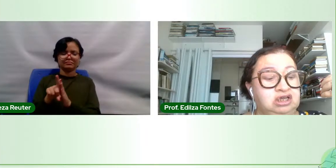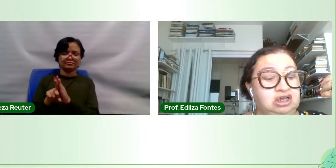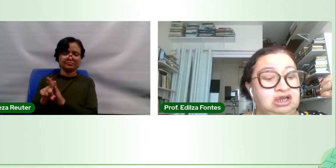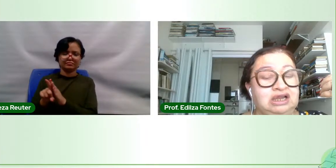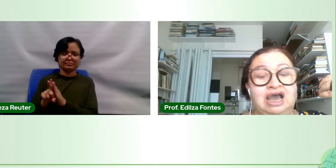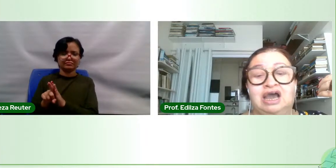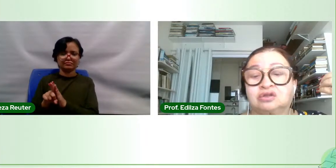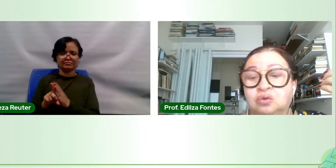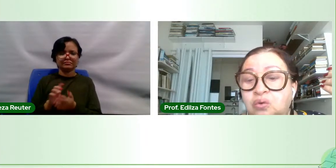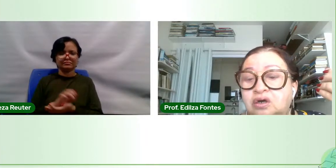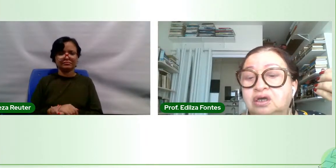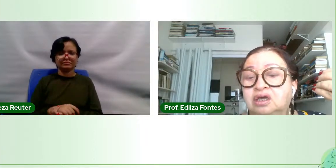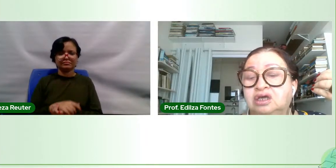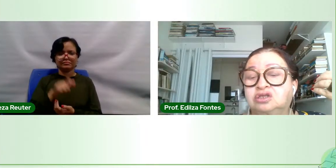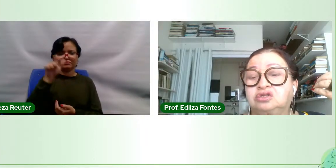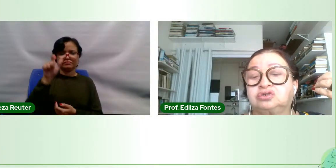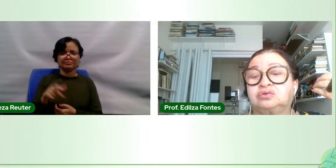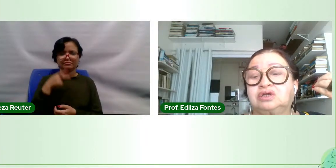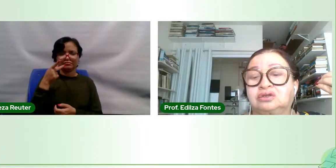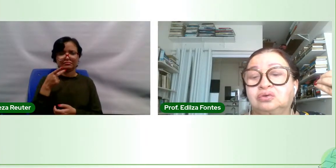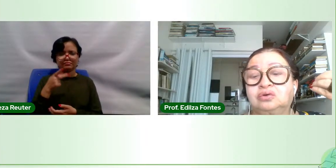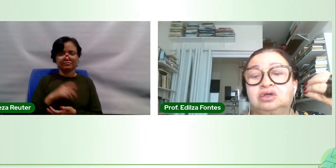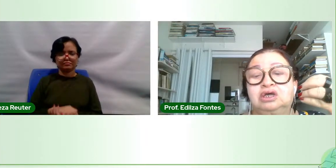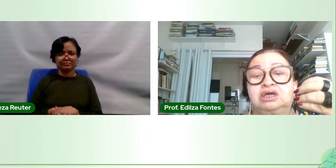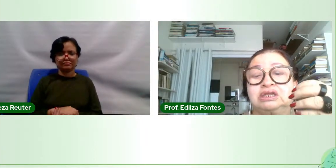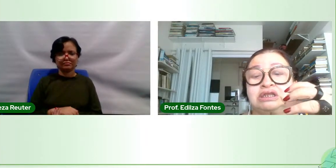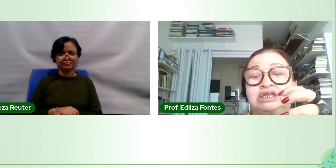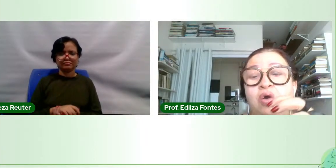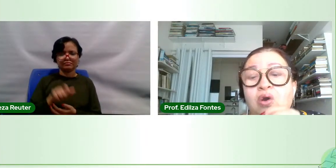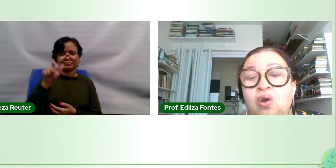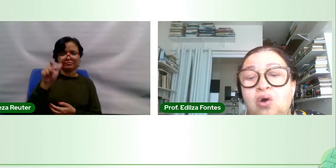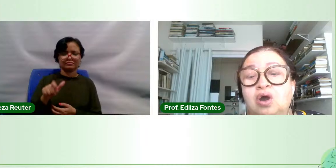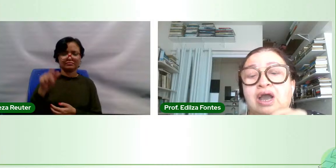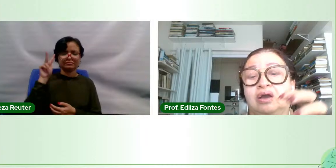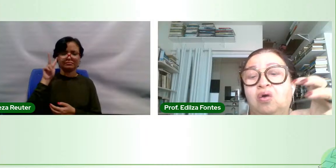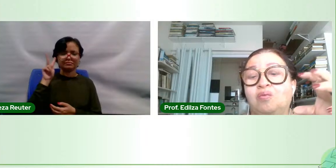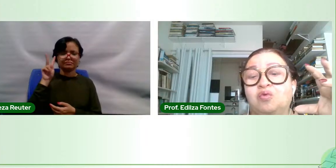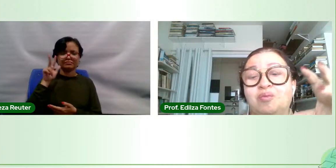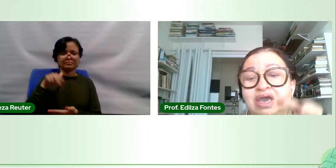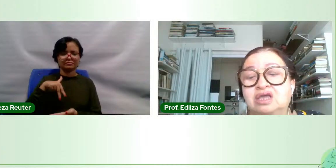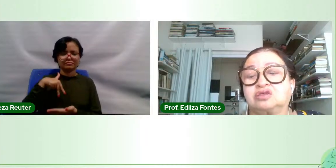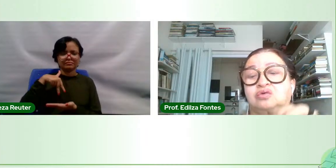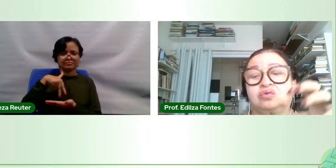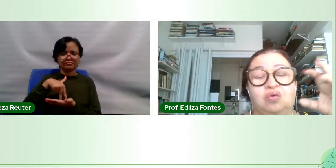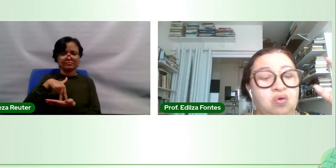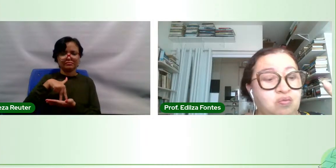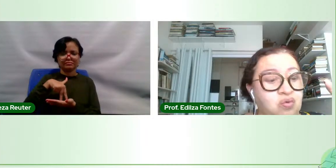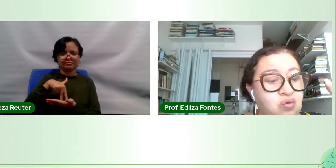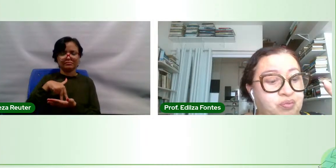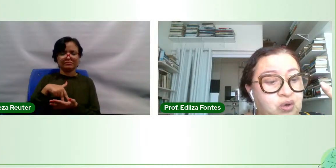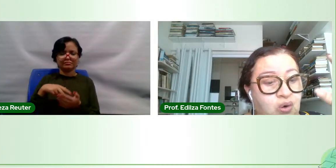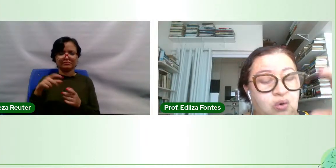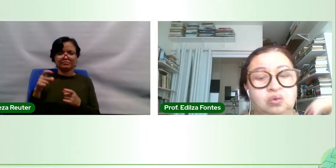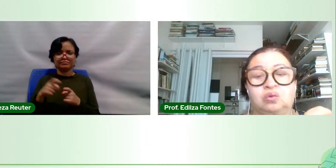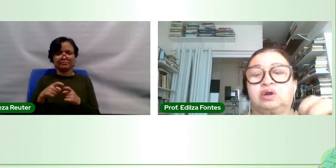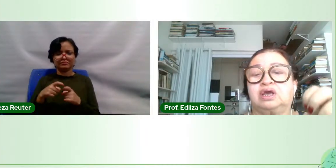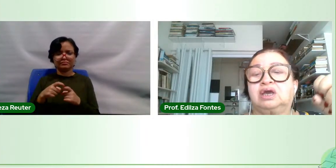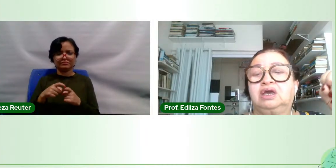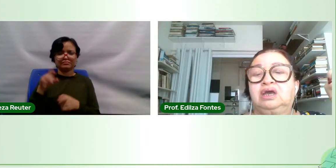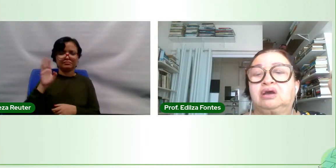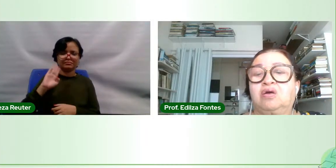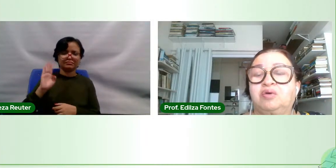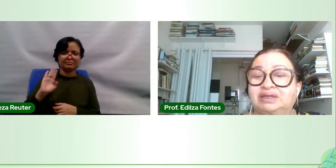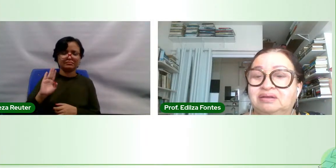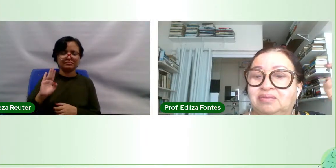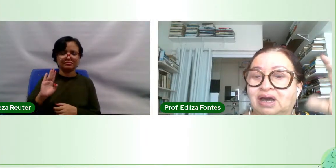este narrador, este historiador se coloca como médico, como biólogo,